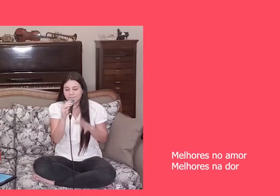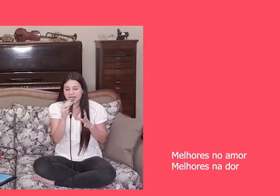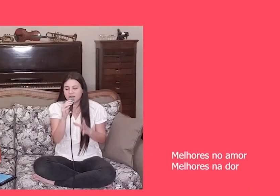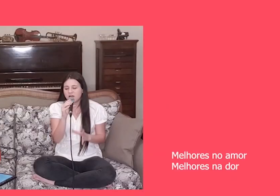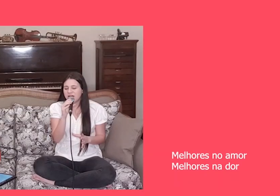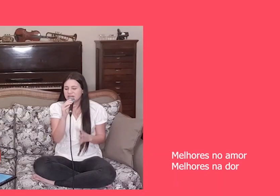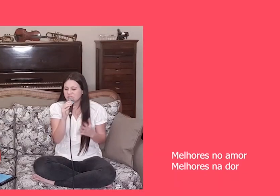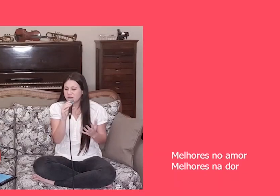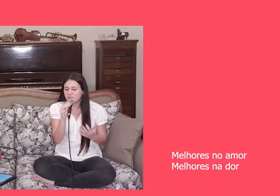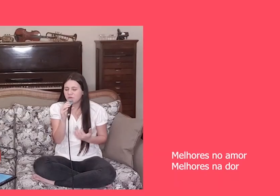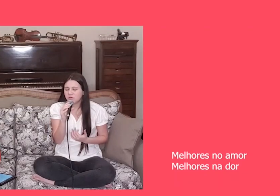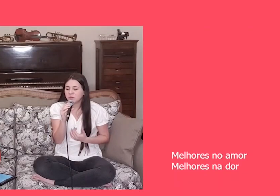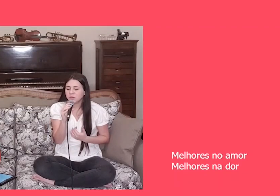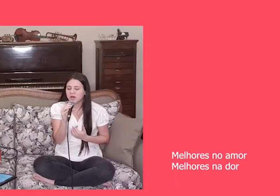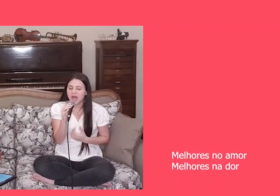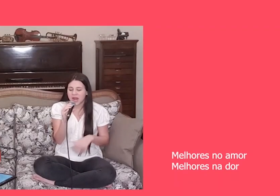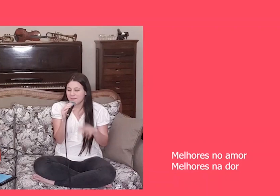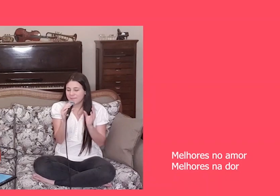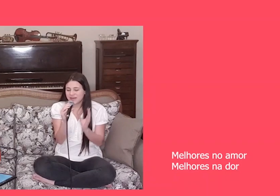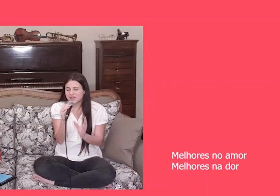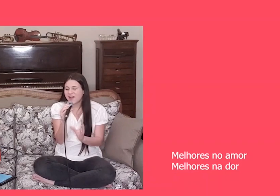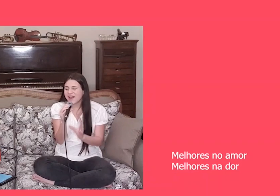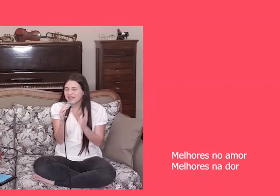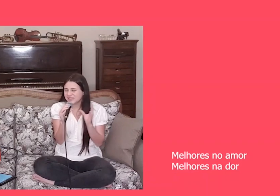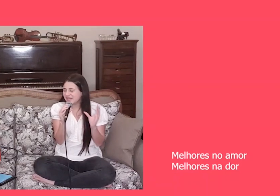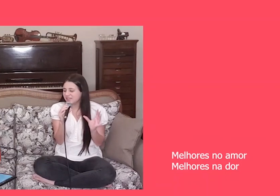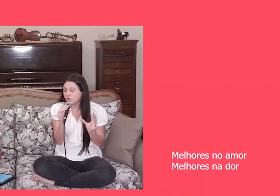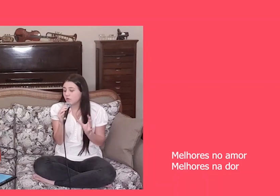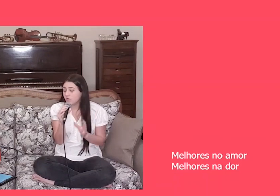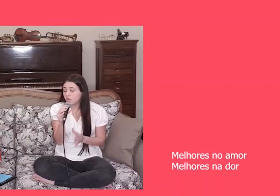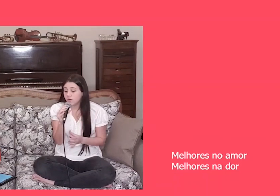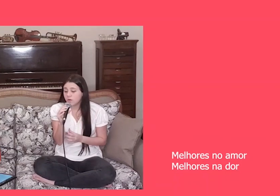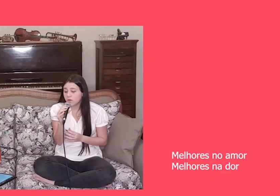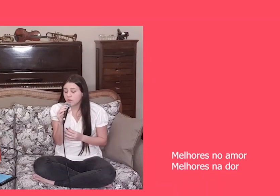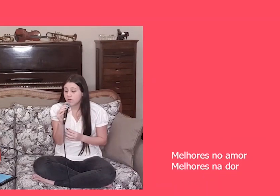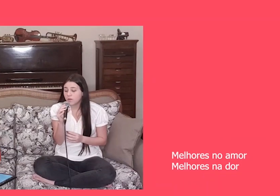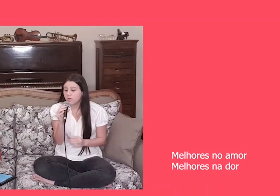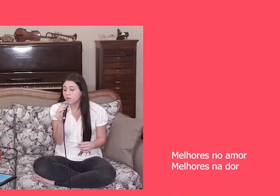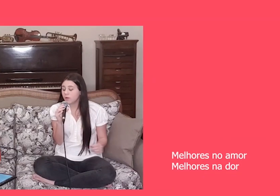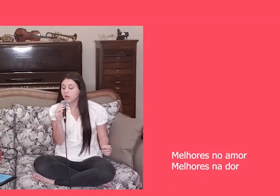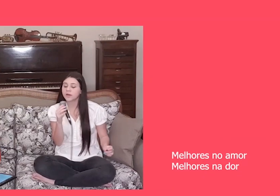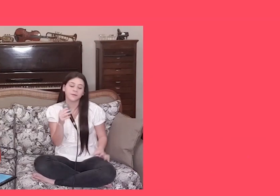Melhores no amor, melhores na dor